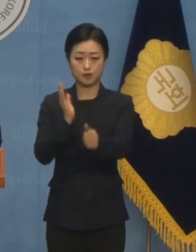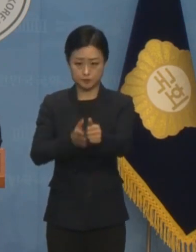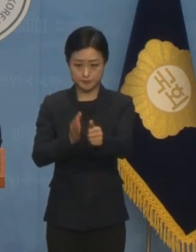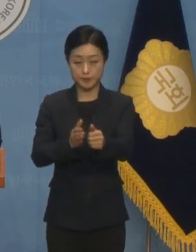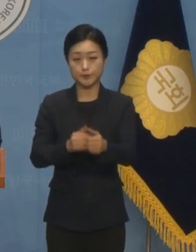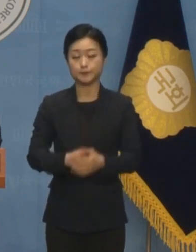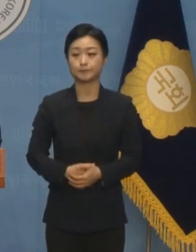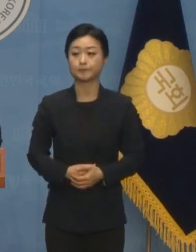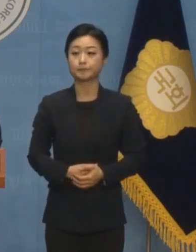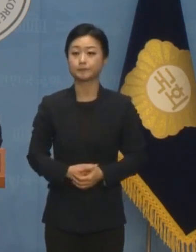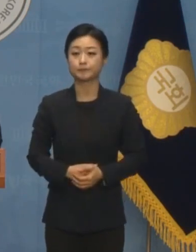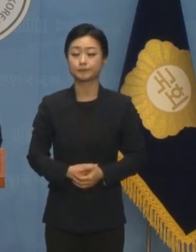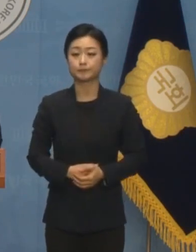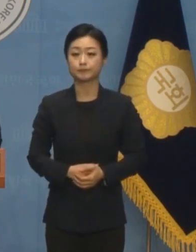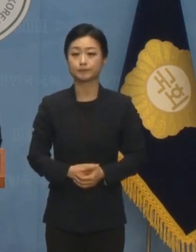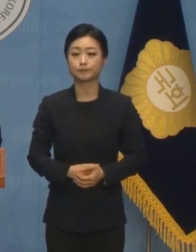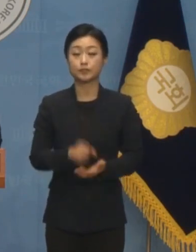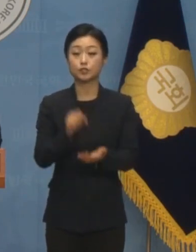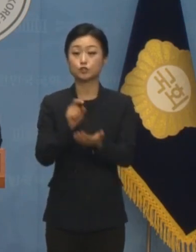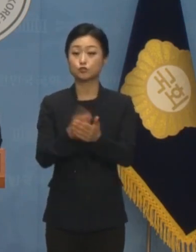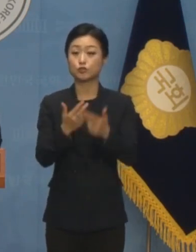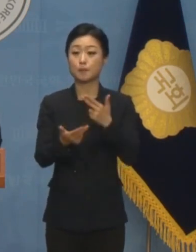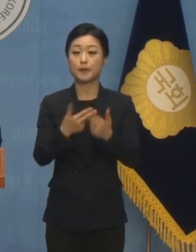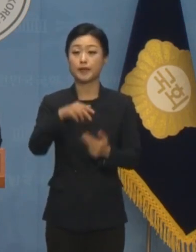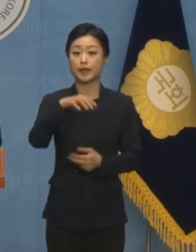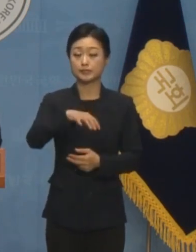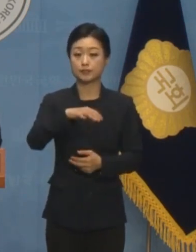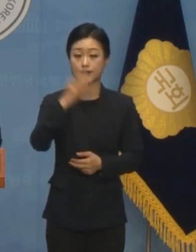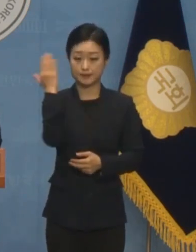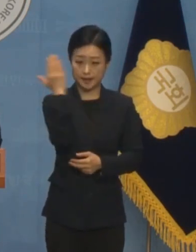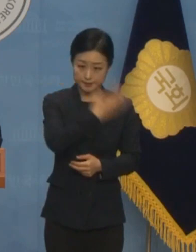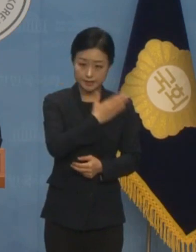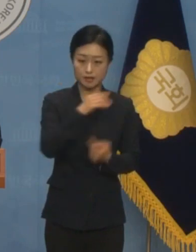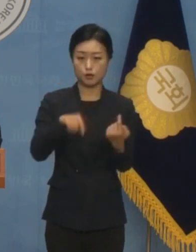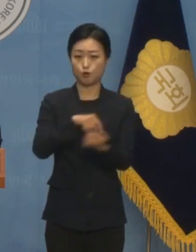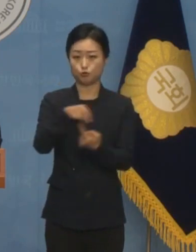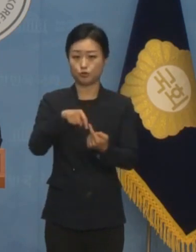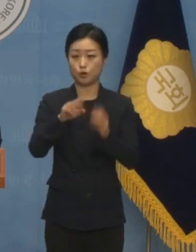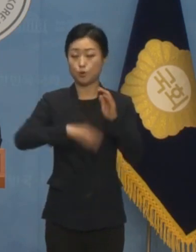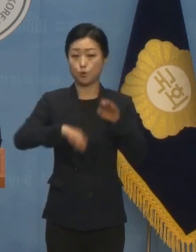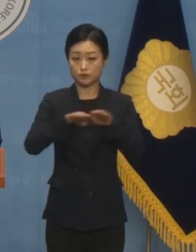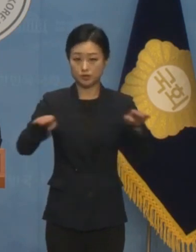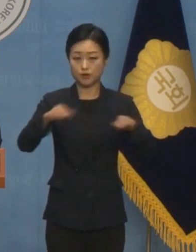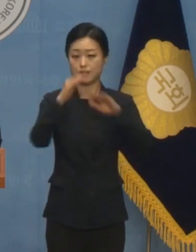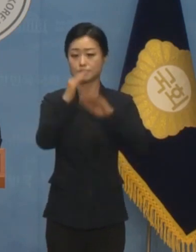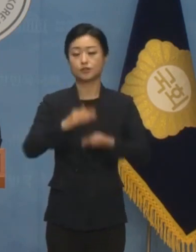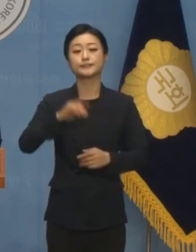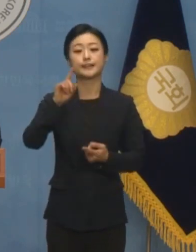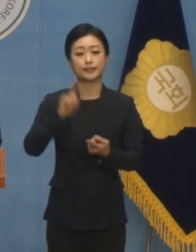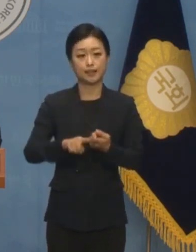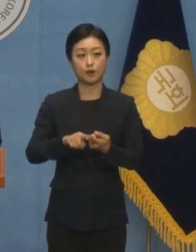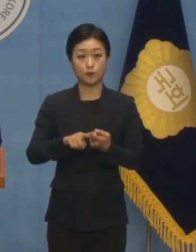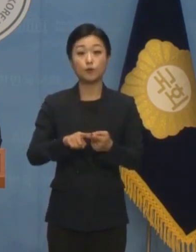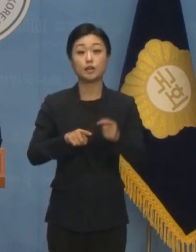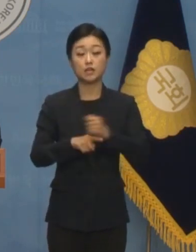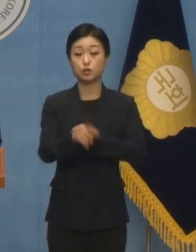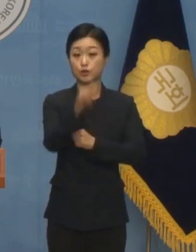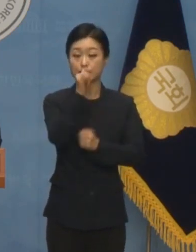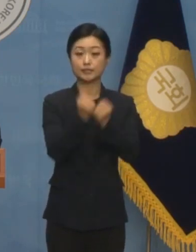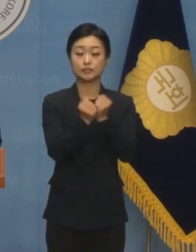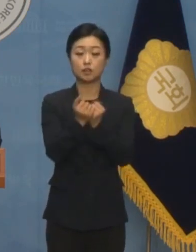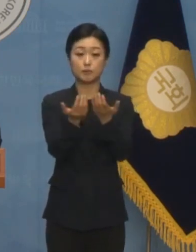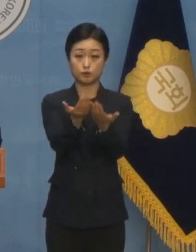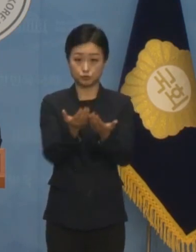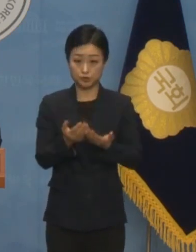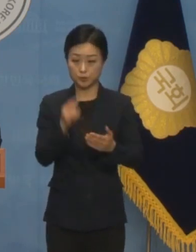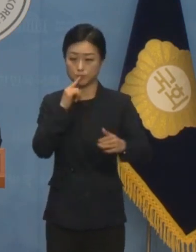촉구합니다 축구협회에서 투명하고 공정한 절차를 통한 납득할 만한 해명과